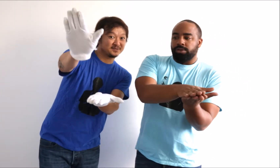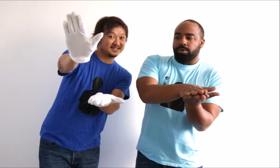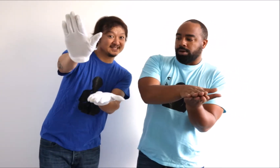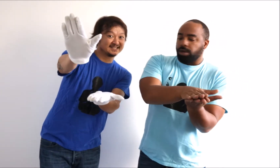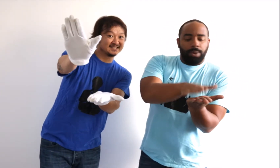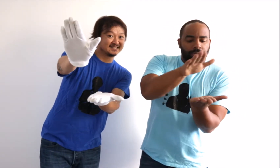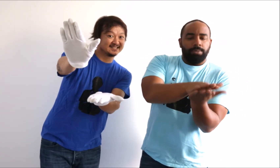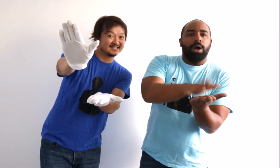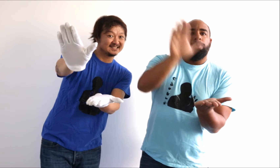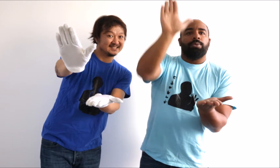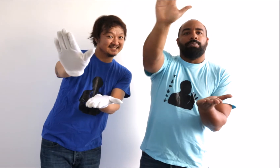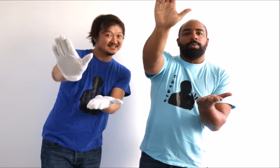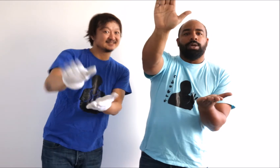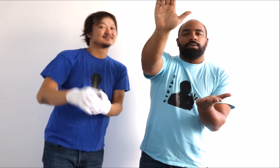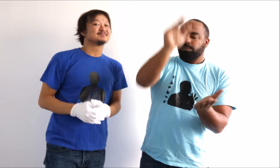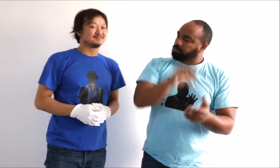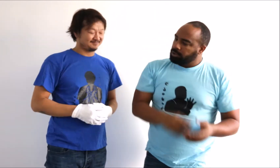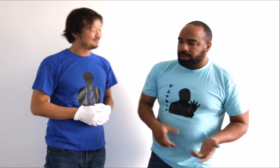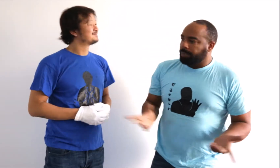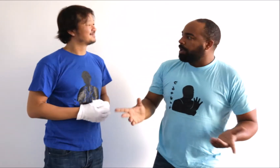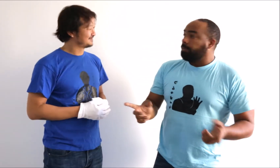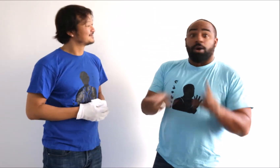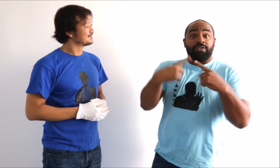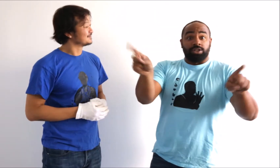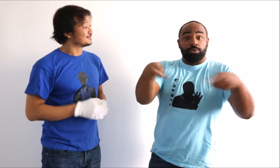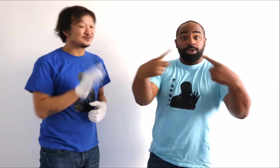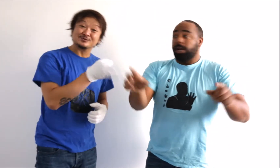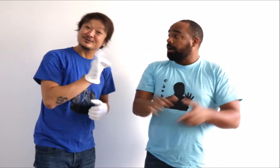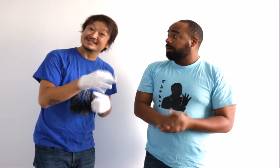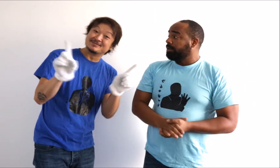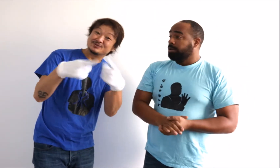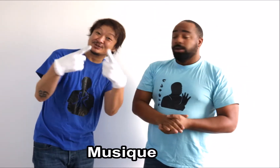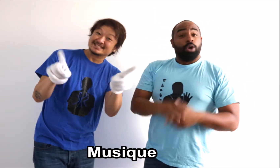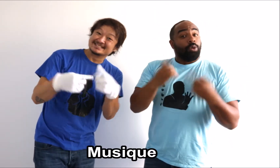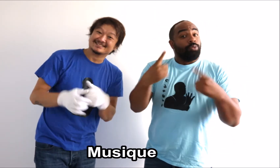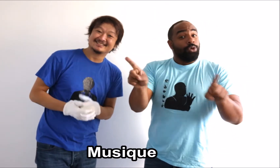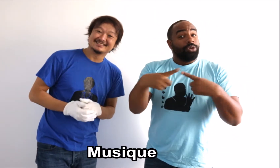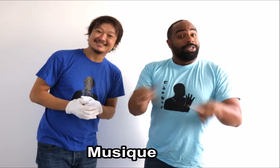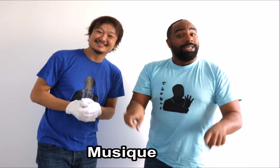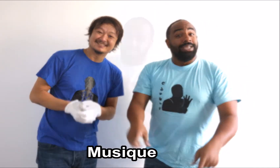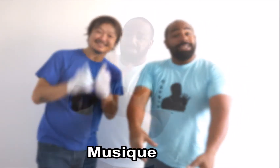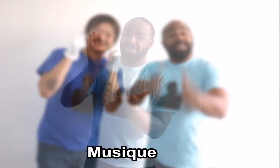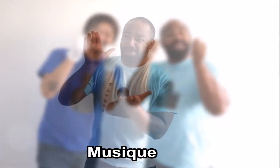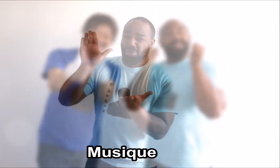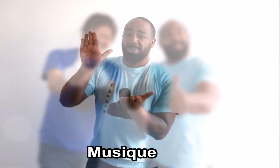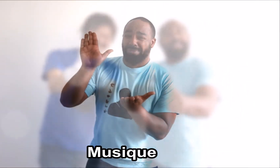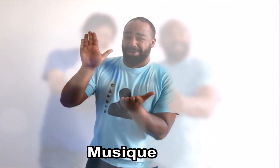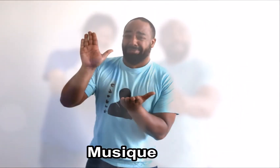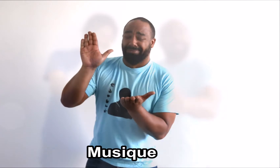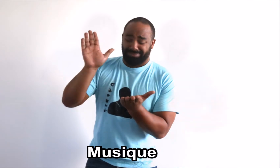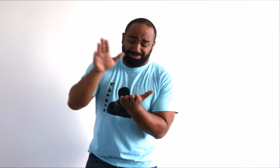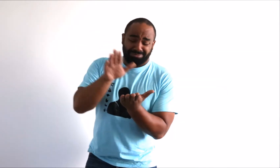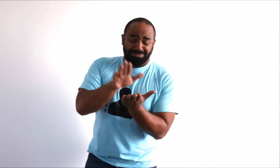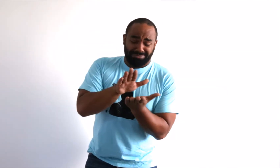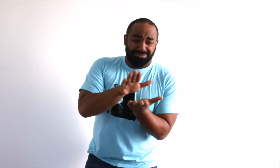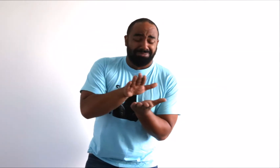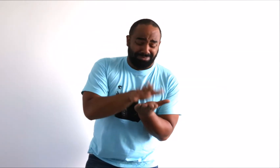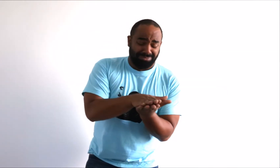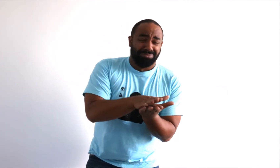sur Comme la Bible ! Hop ! Promis ! Très bien ! On va en faire ça en musique alors ! Musique ! Je te promets le sel au